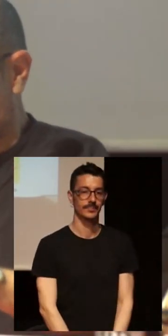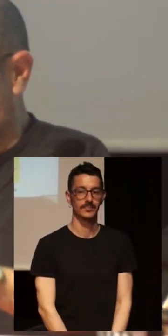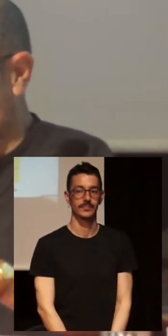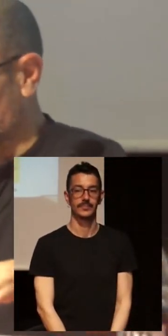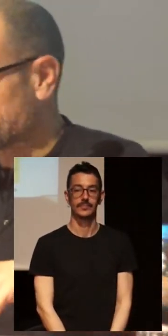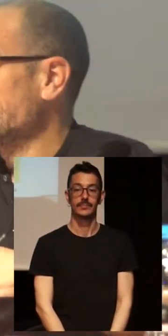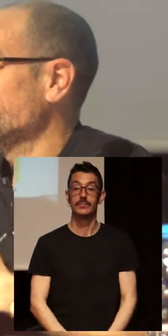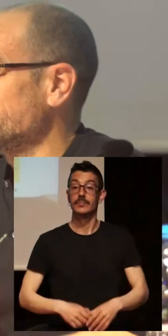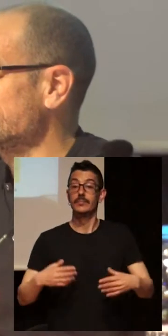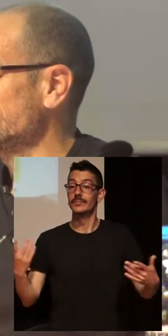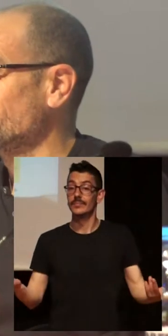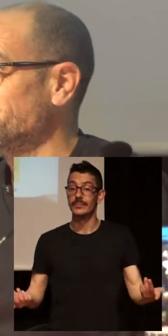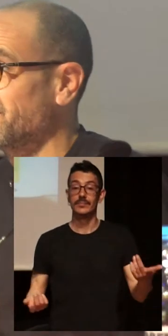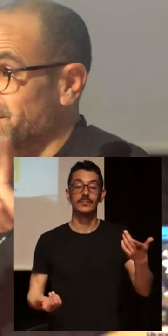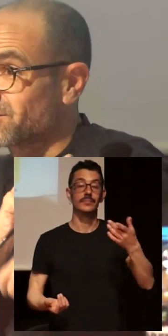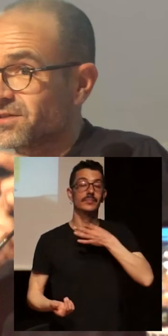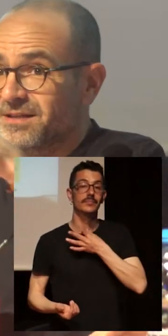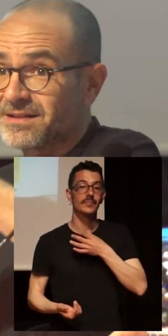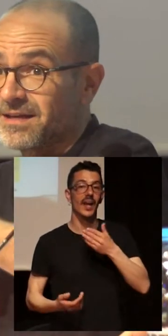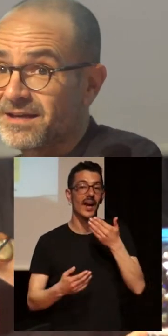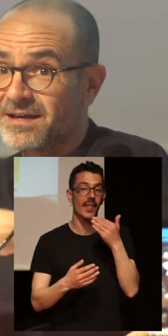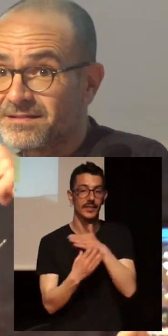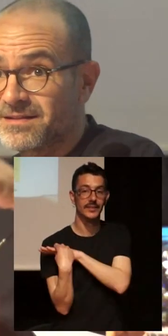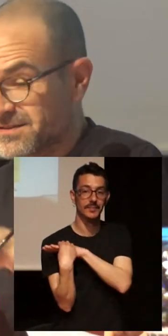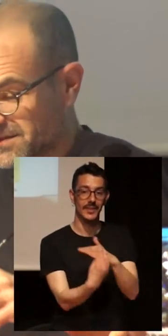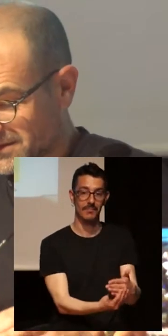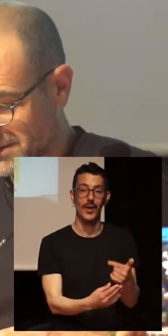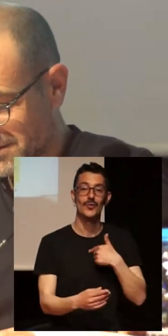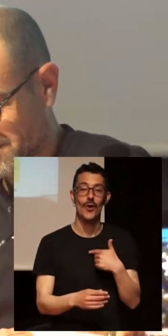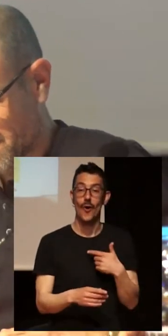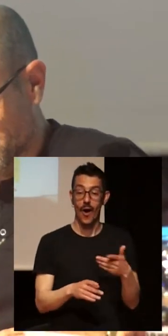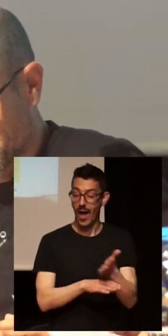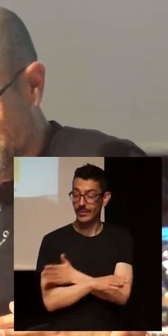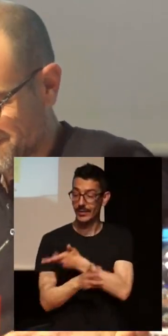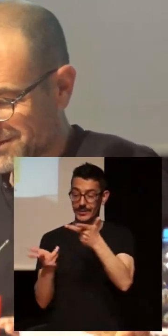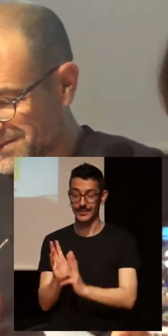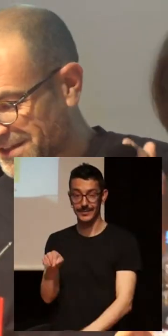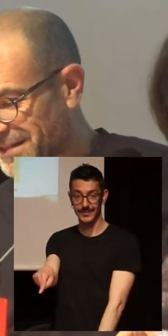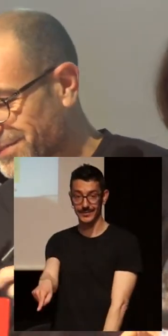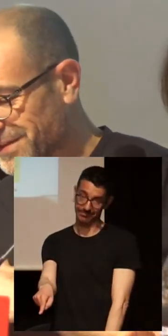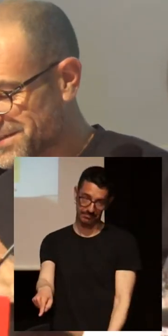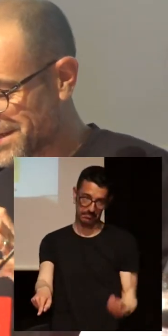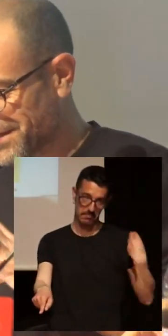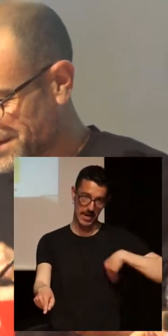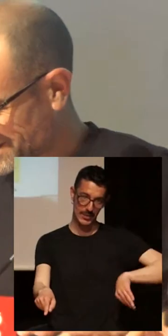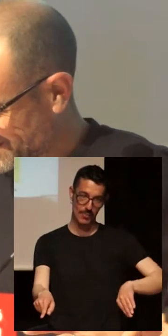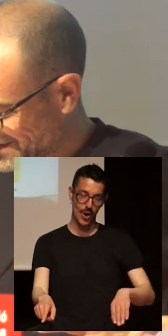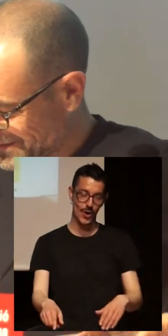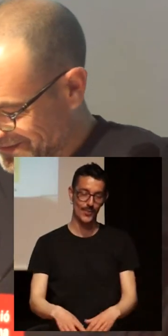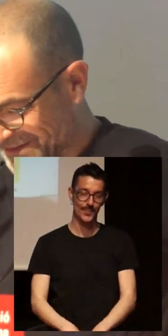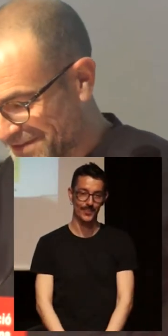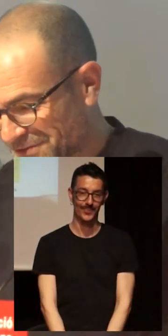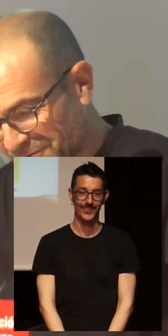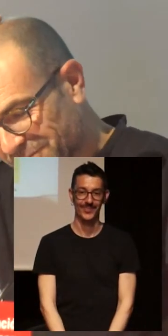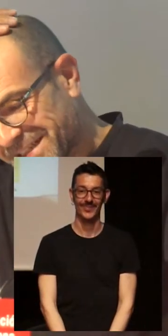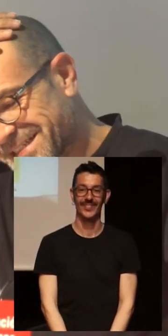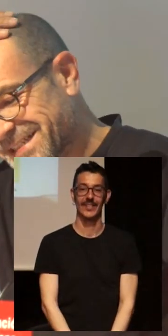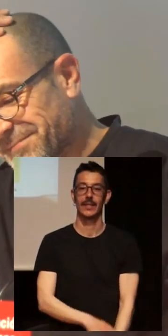Bueno, pues gracias por invitarme, soy el de antes. Sí, el CIS aquí, haciendo cotas de...